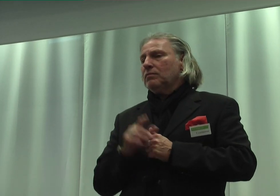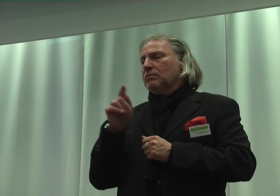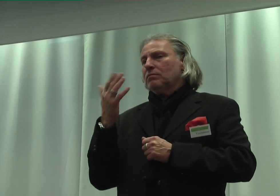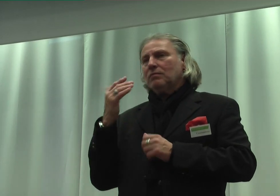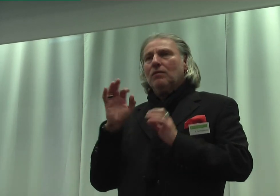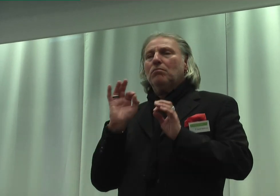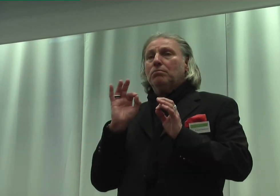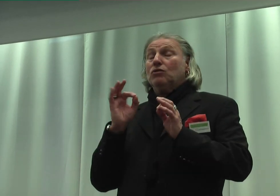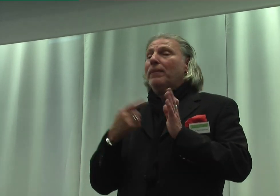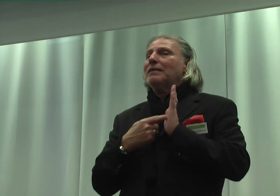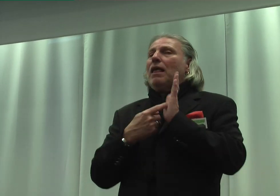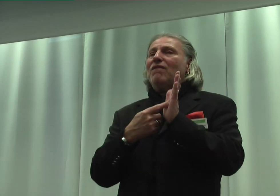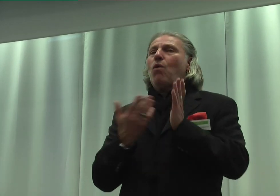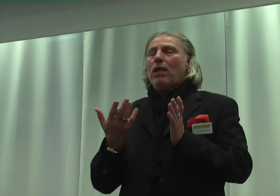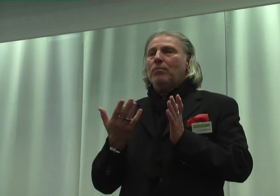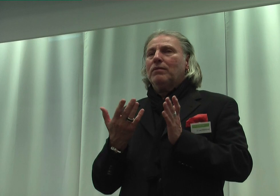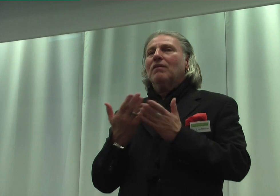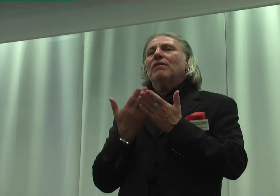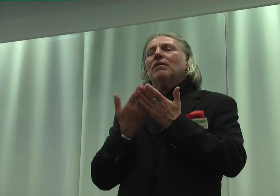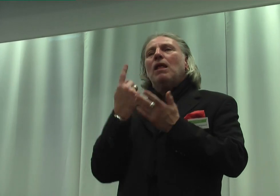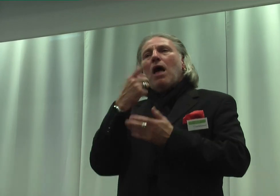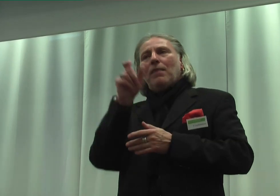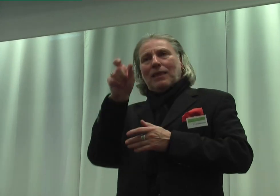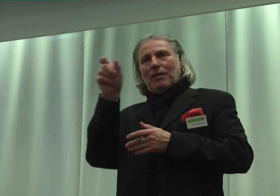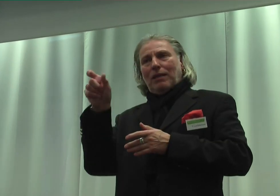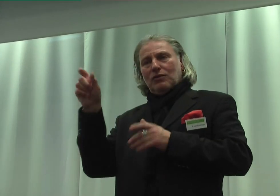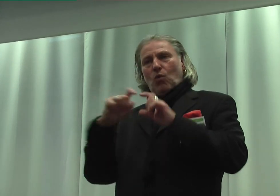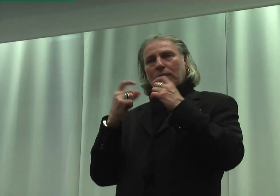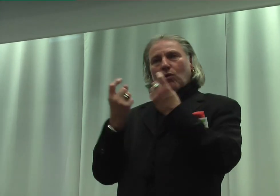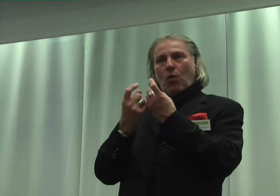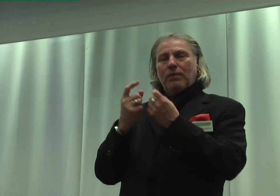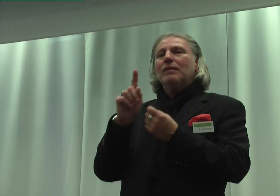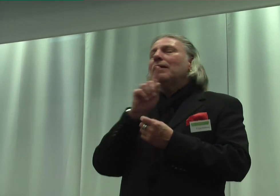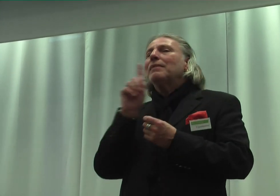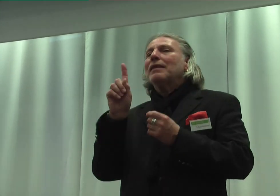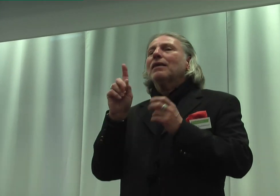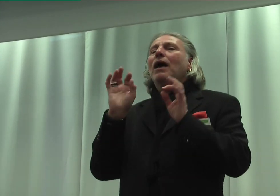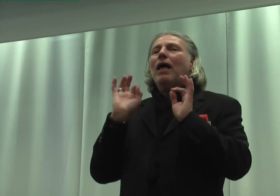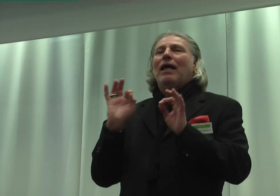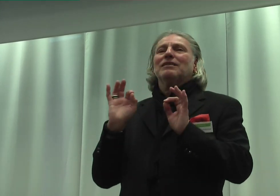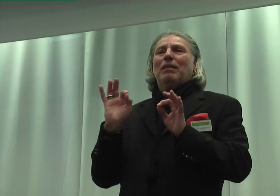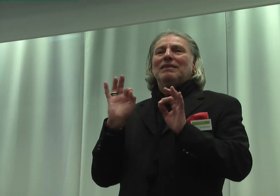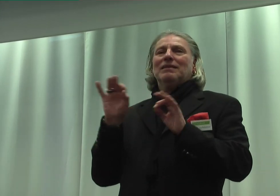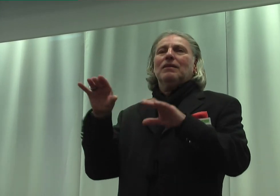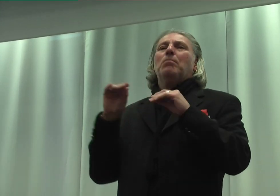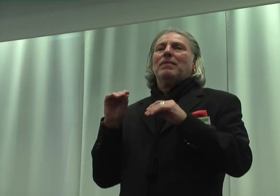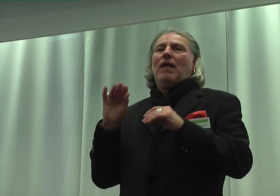hervorzuhebend, da andere Personen um nicht explizit genannt werden.